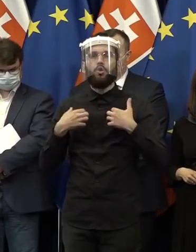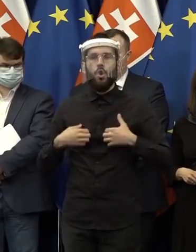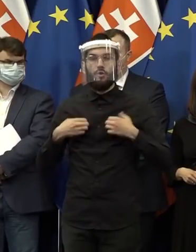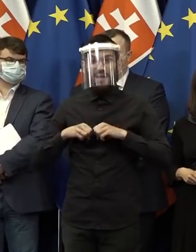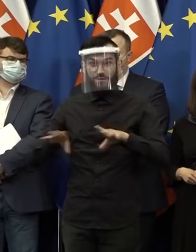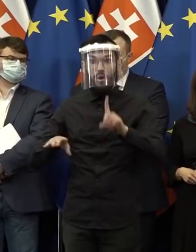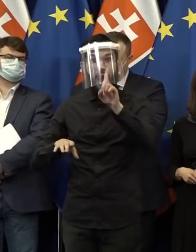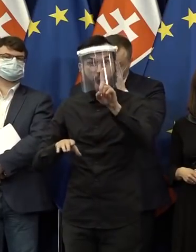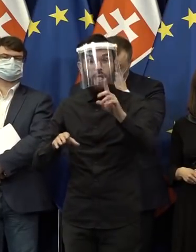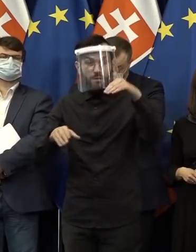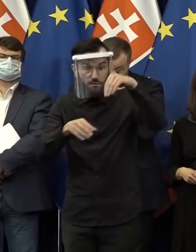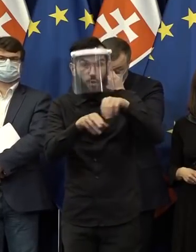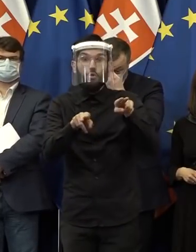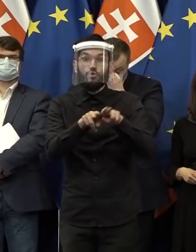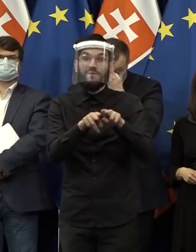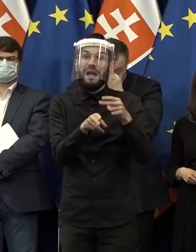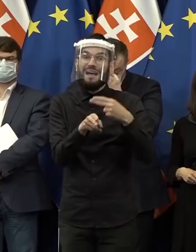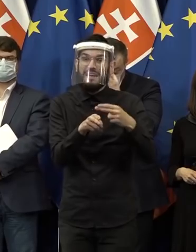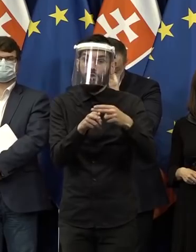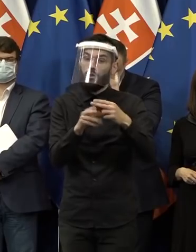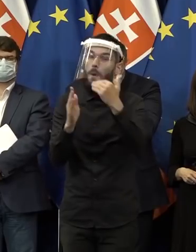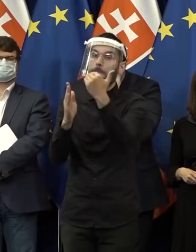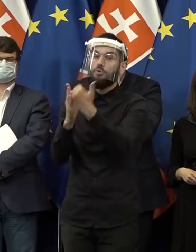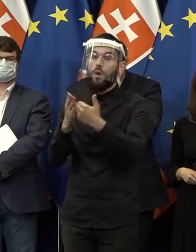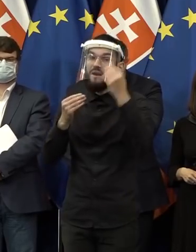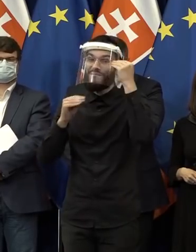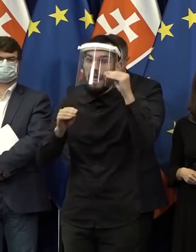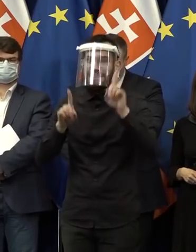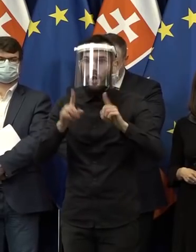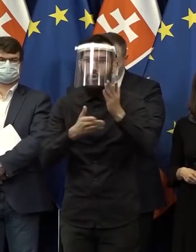začali robiť kroky, ktoré vedú k naplňaniu programového vyhlásenia vlády.